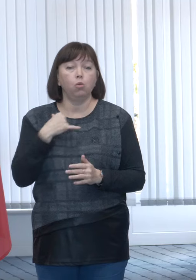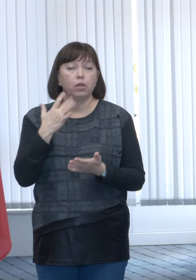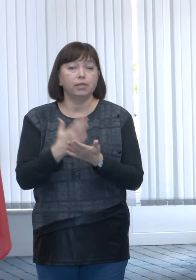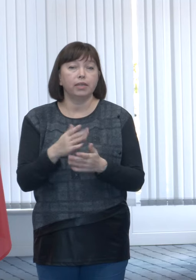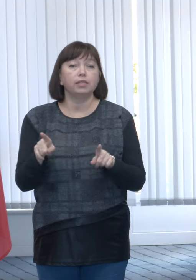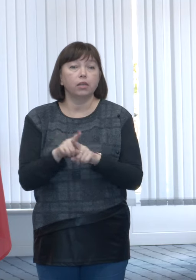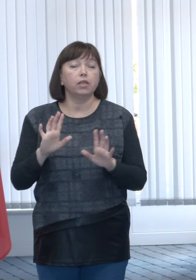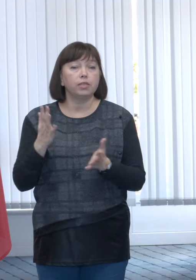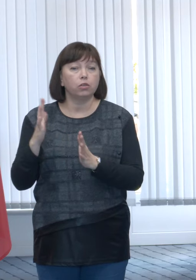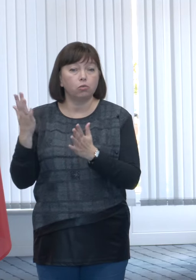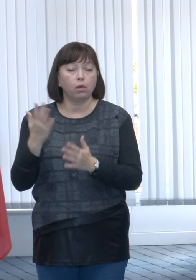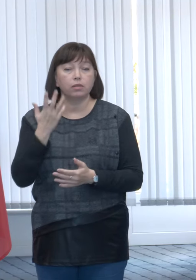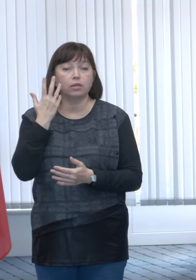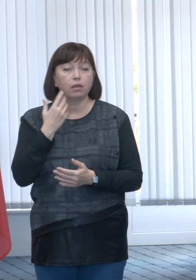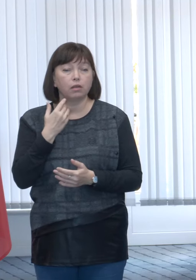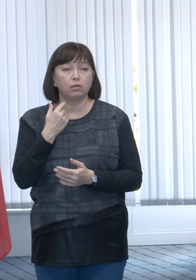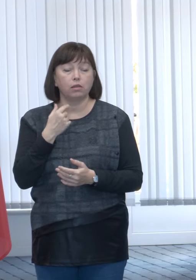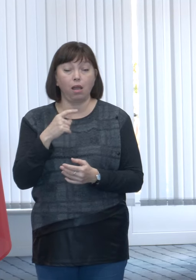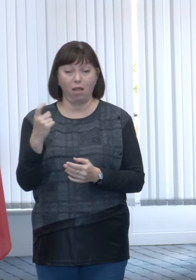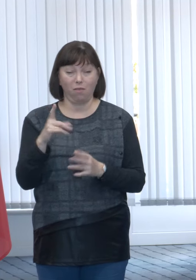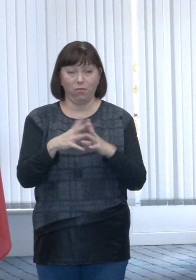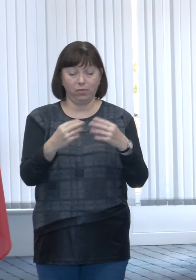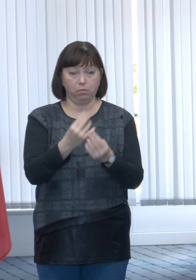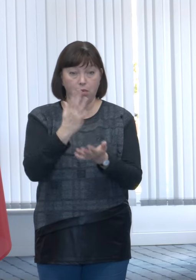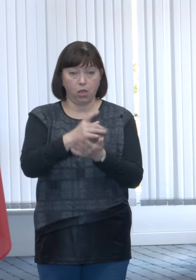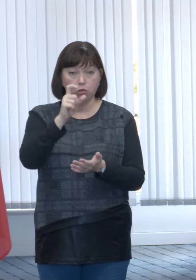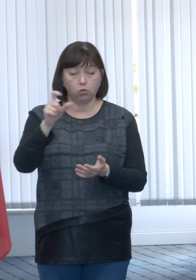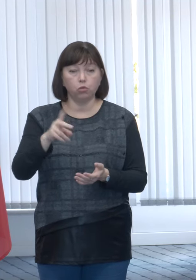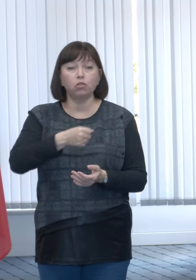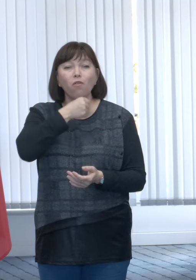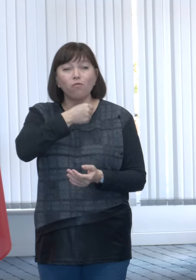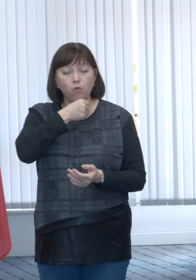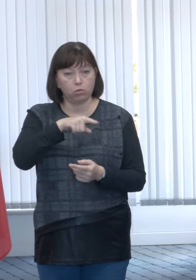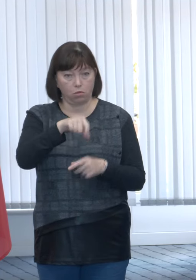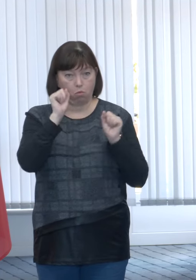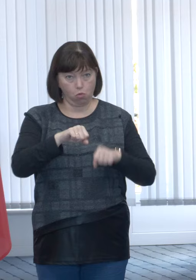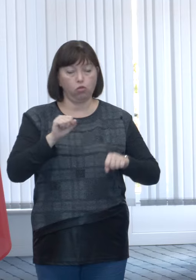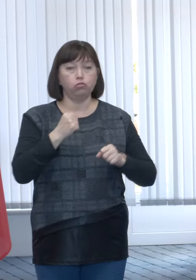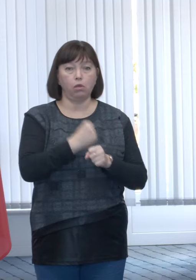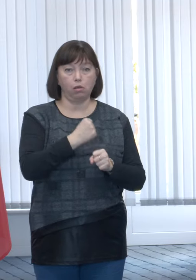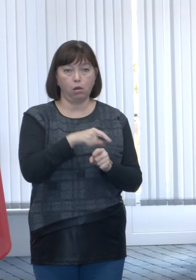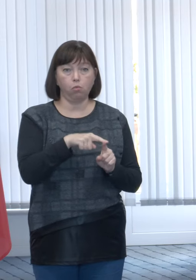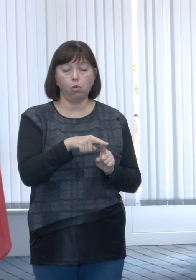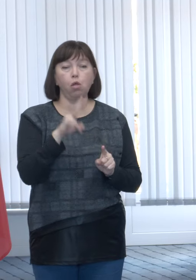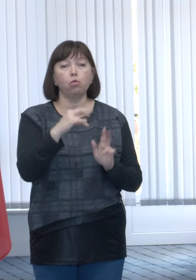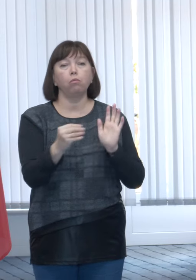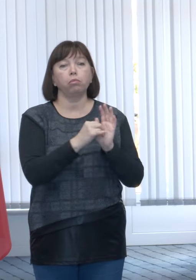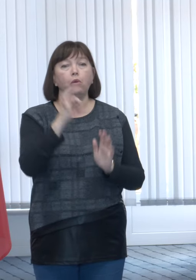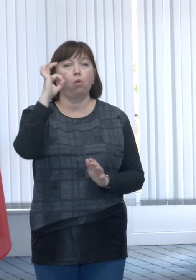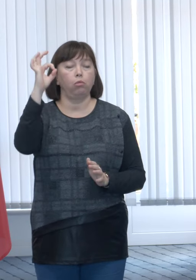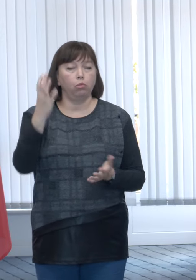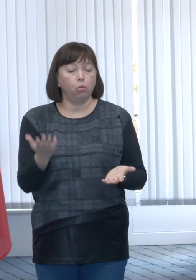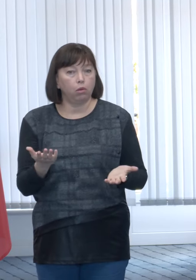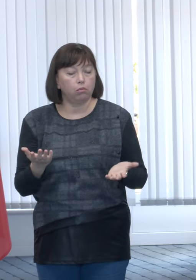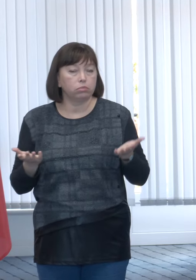situații când este în gospodărie, sunt persoane cu vârstă aptă de muncă, dar declară zero venituri, atunci